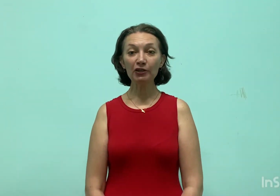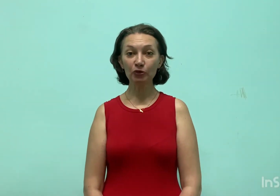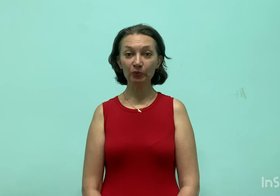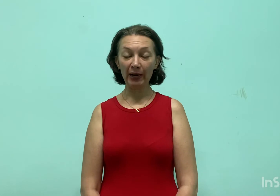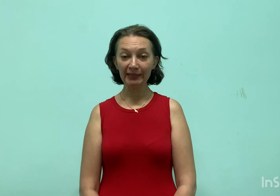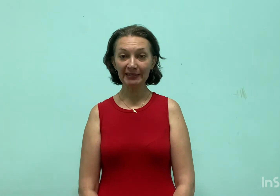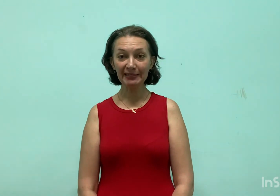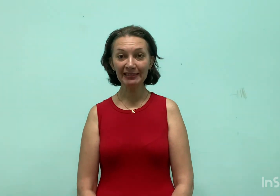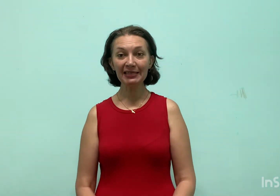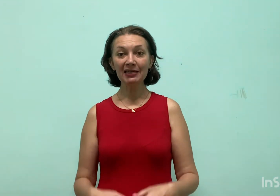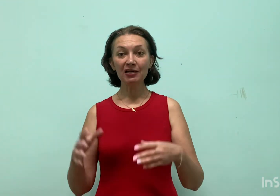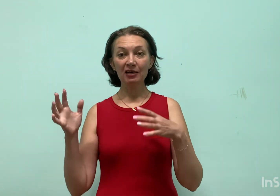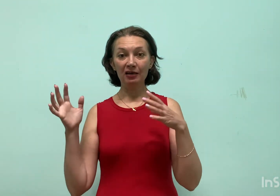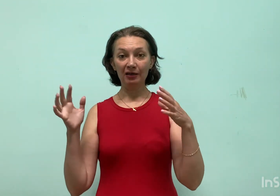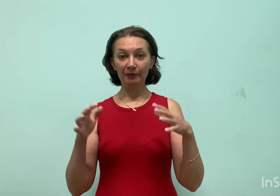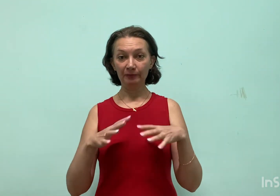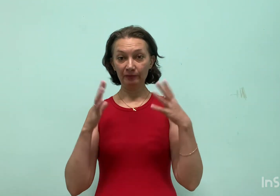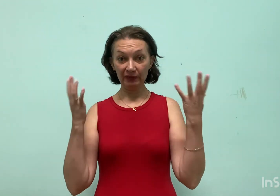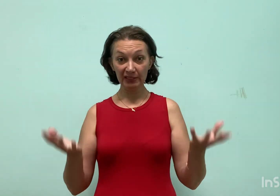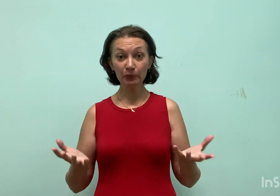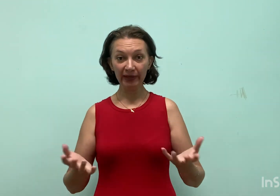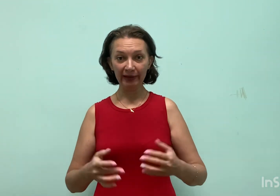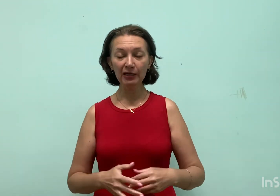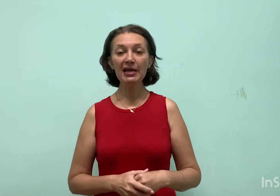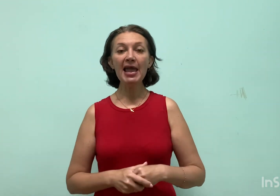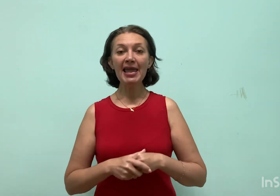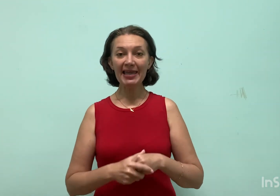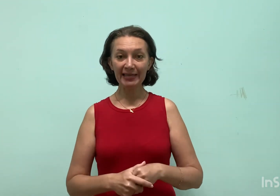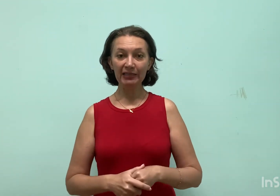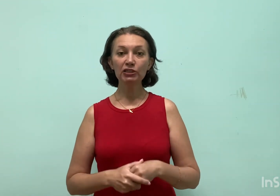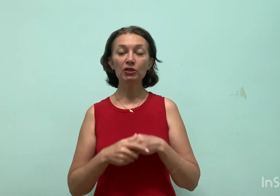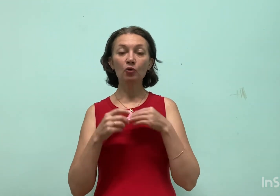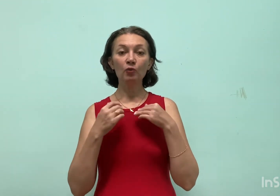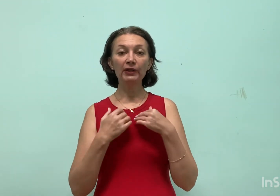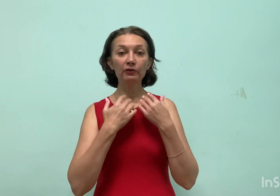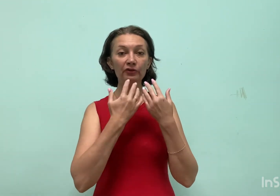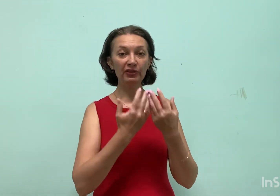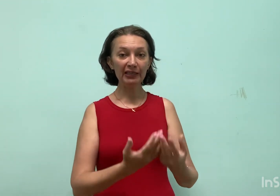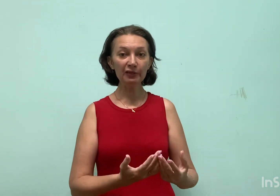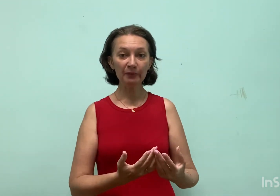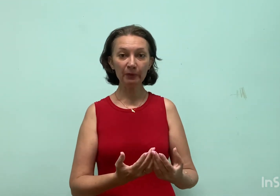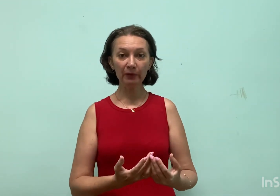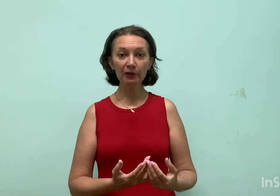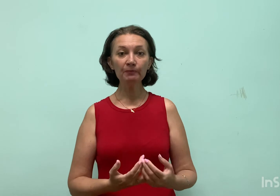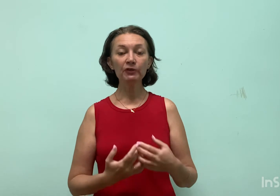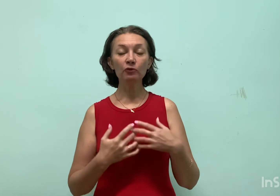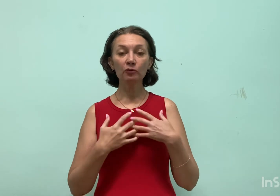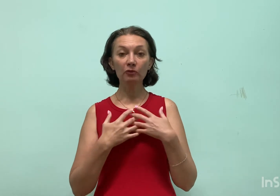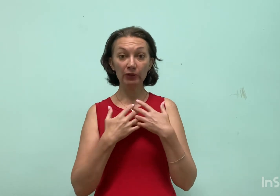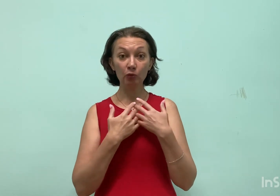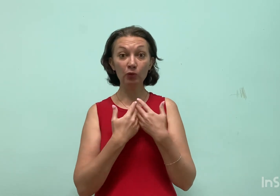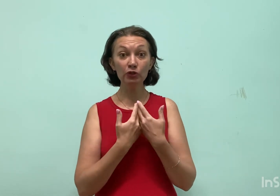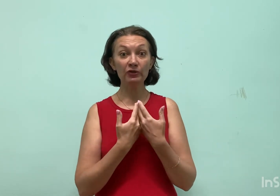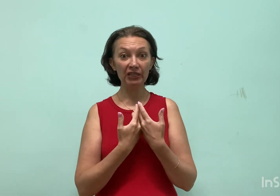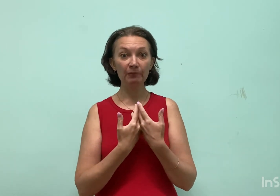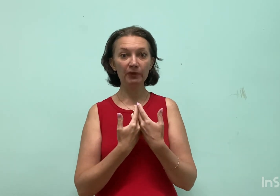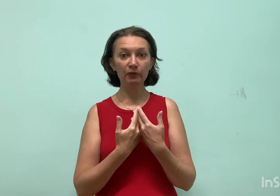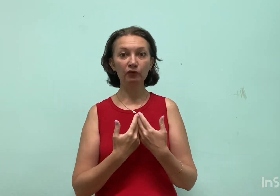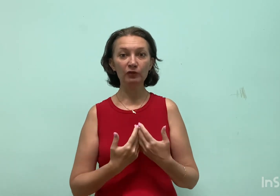to practice this prayer. And when you thank people, when you want to thank people for